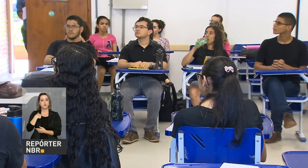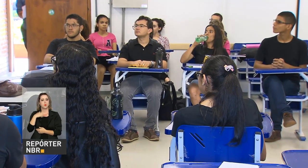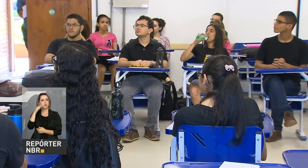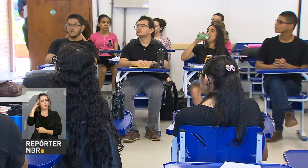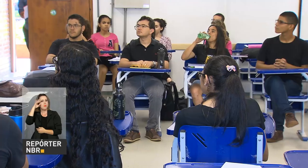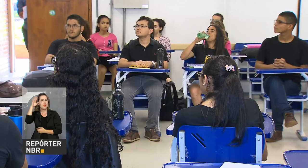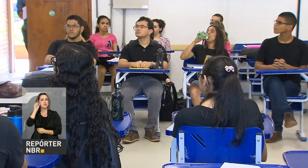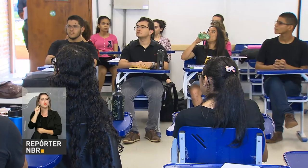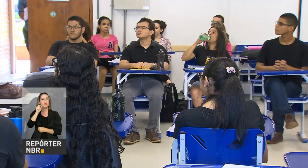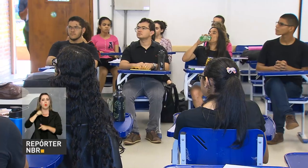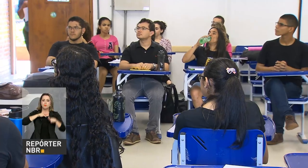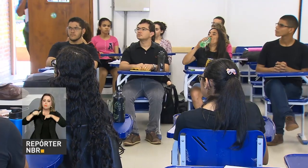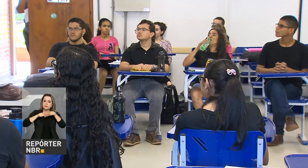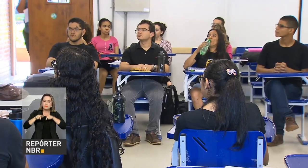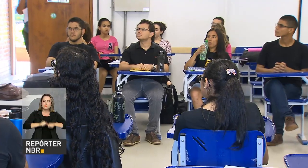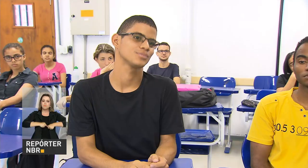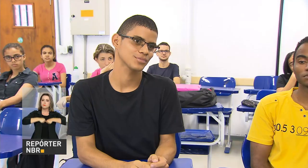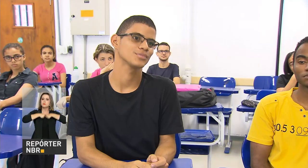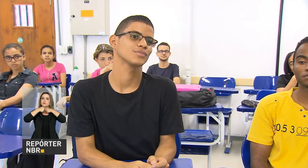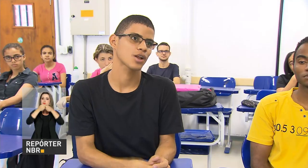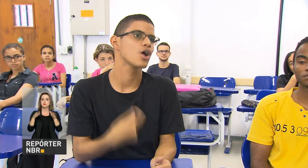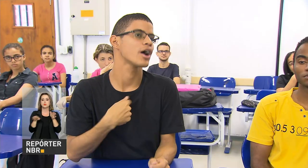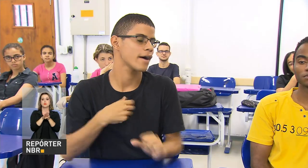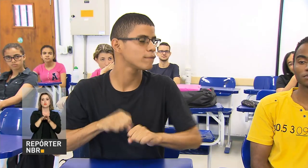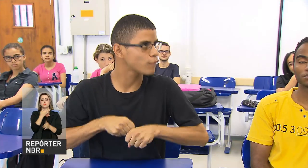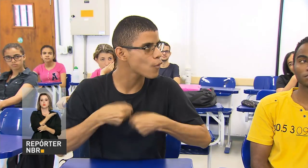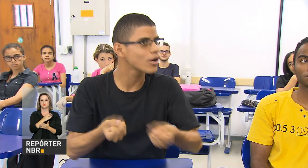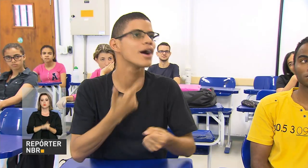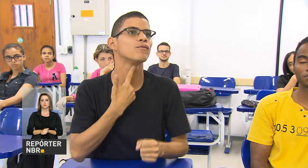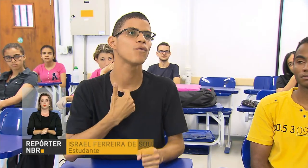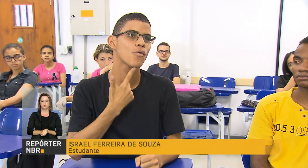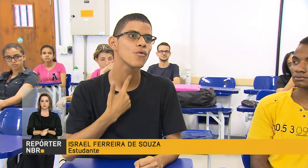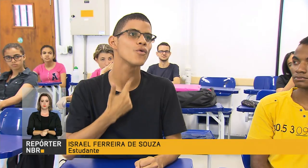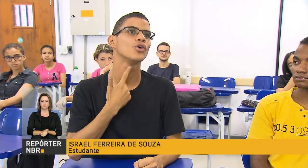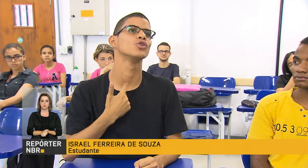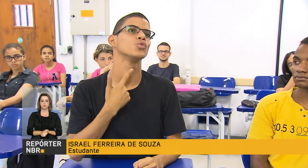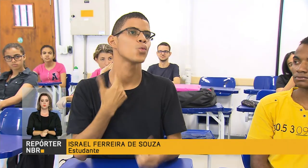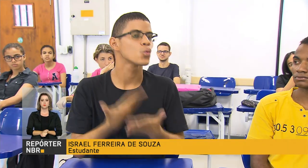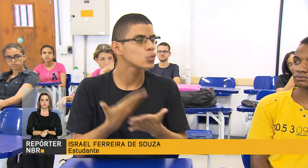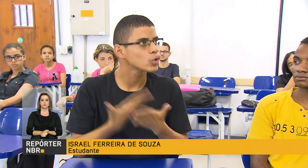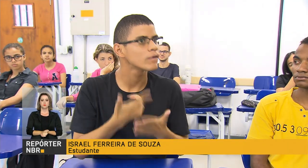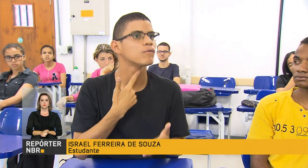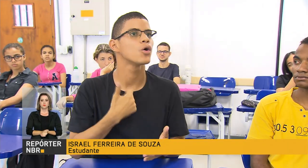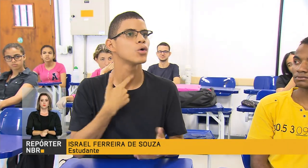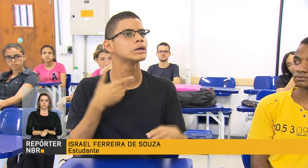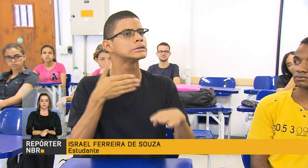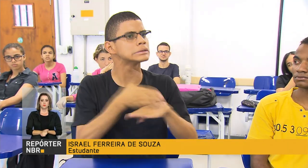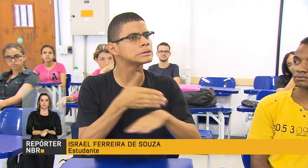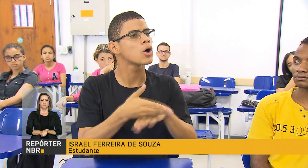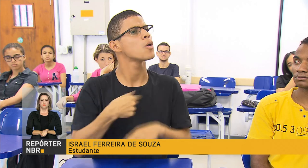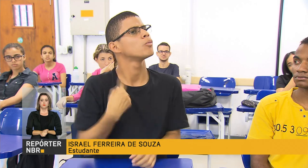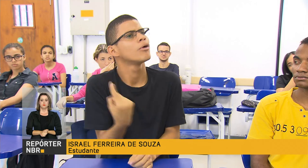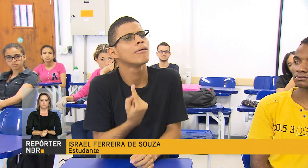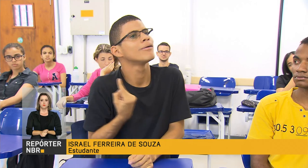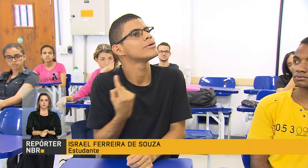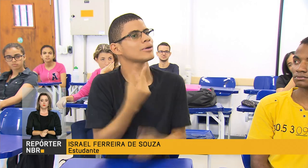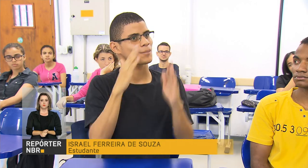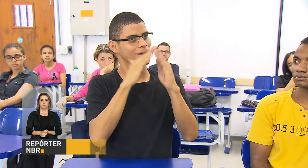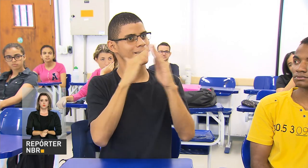batalhar para chegar até ali. Minha vida escolar foi difícil, eu me esforcei muito, eu sempre gostei de estudar, eu era